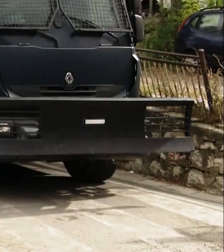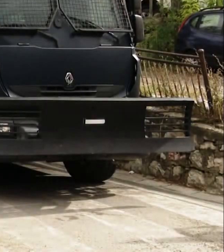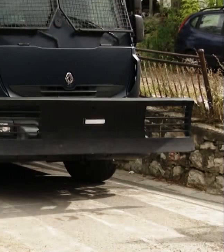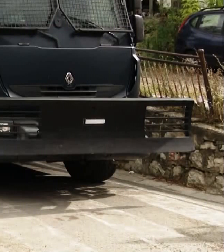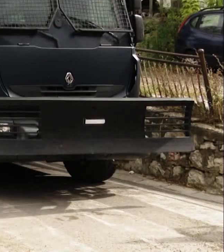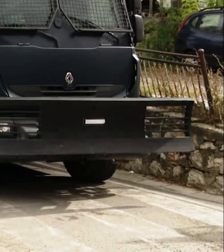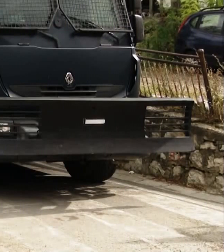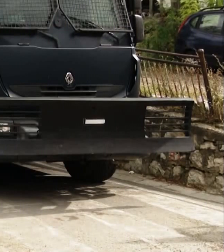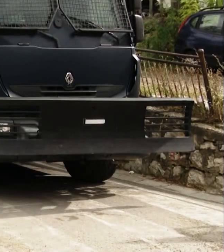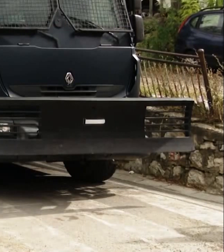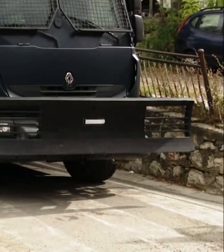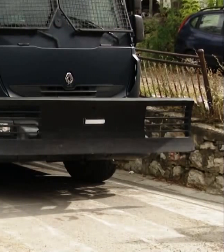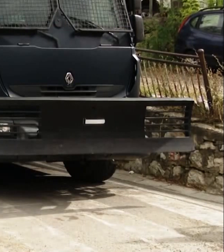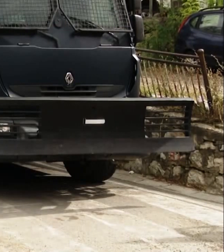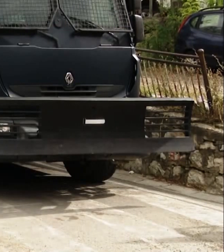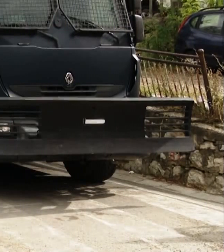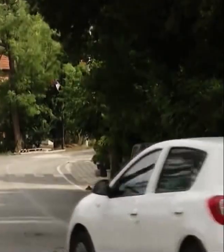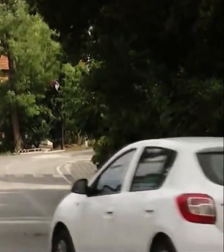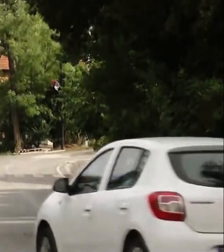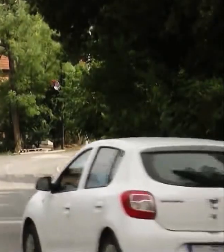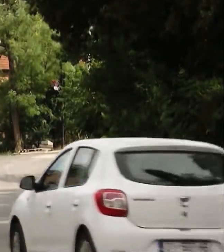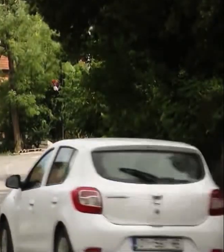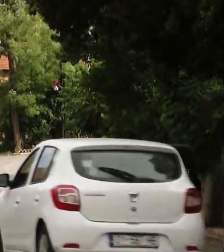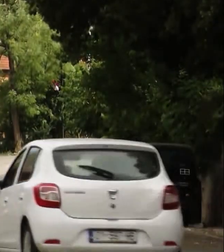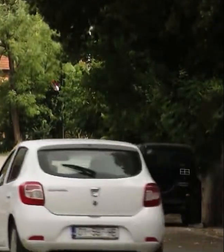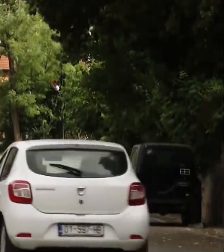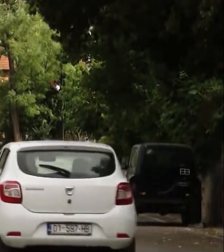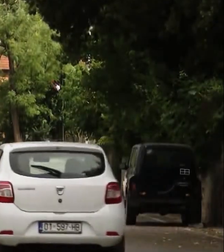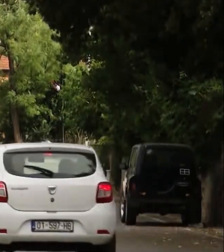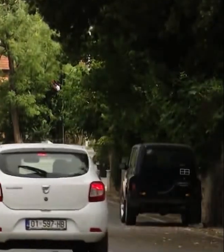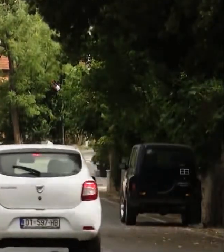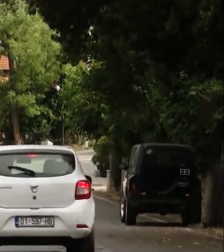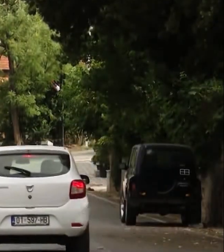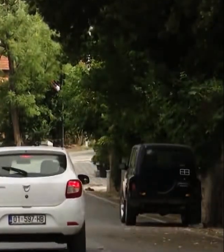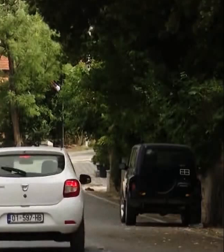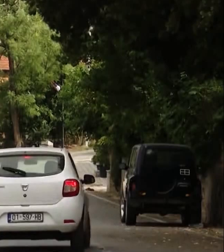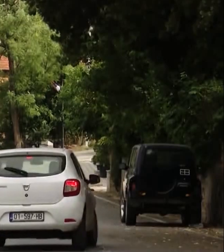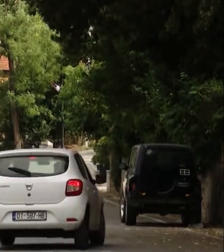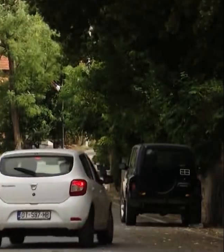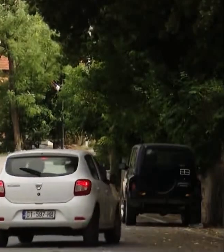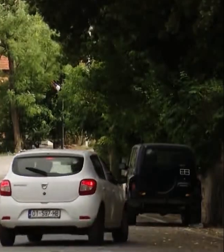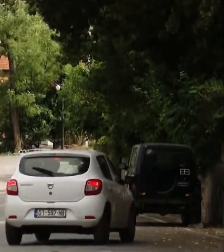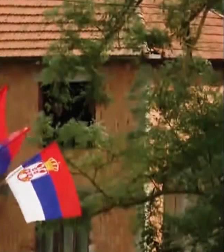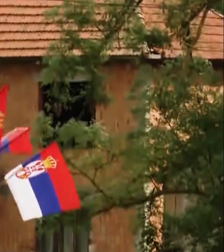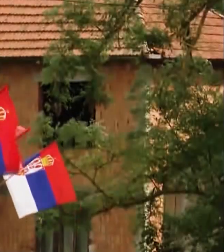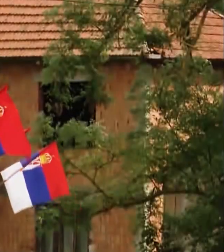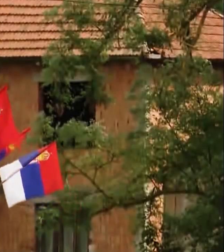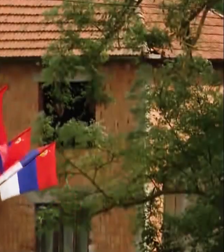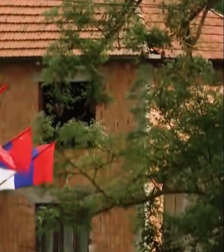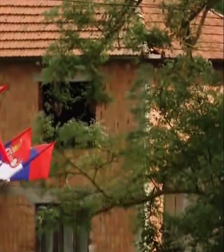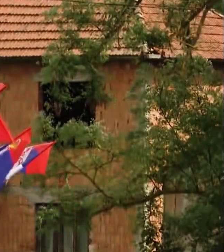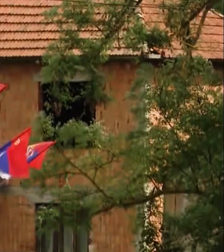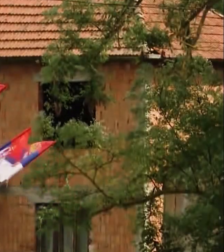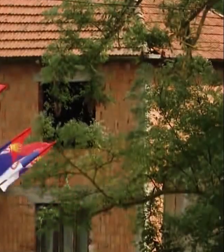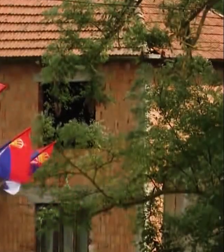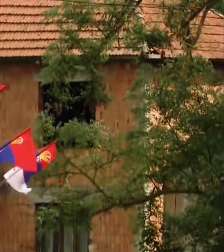ambjendet e firmës Jablanovica në rashkë po përdorën për strehimin dhe ruajtjen e automjeteve dhe mjeteve shpërthyese për sulmë të arqme